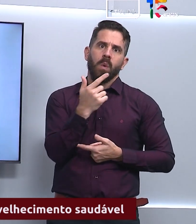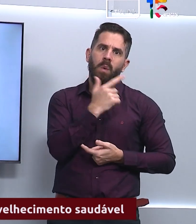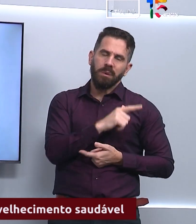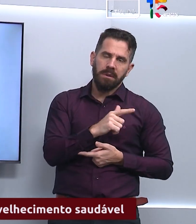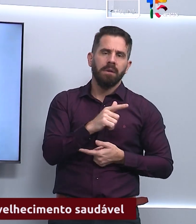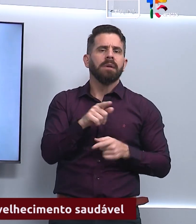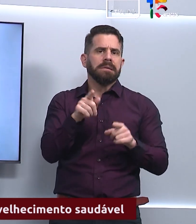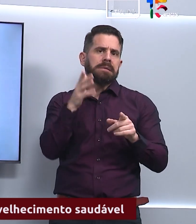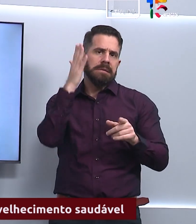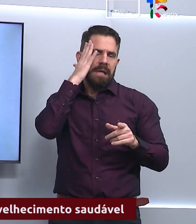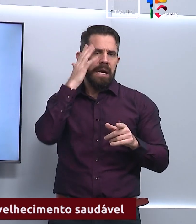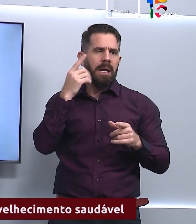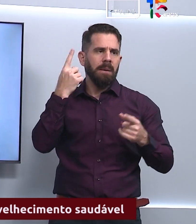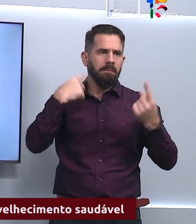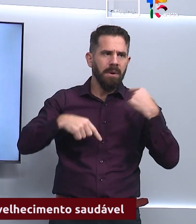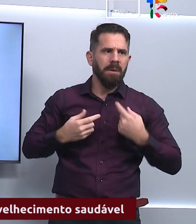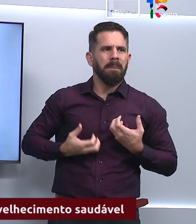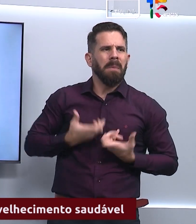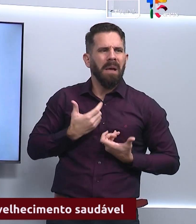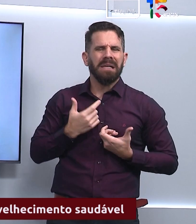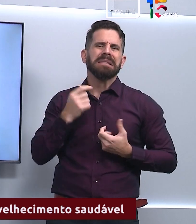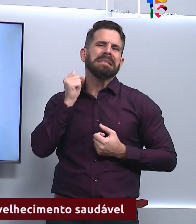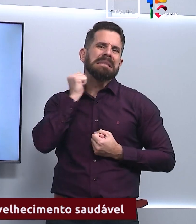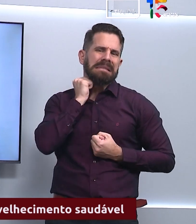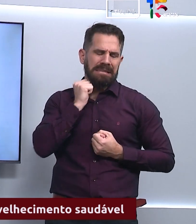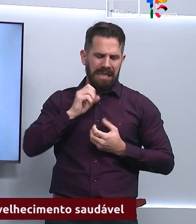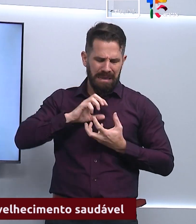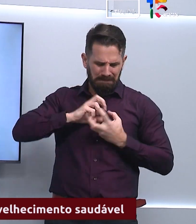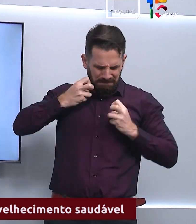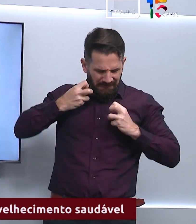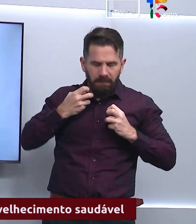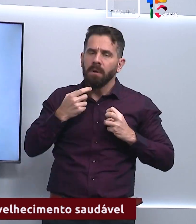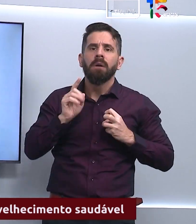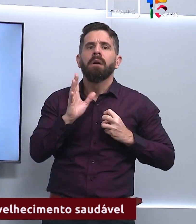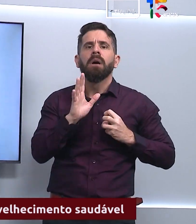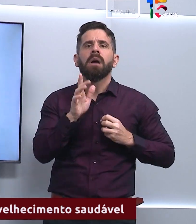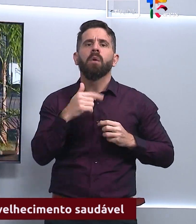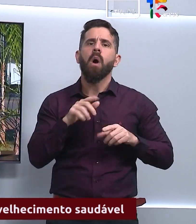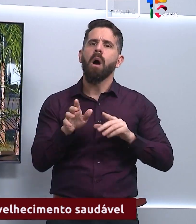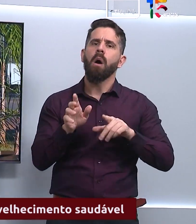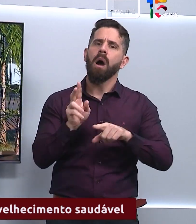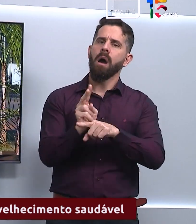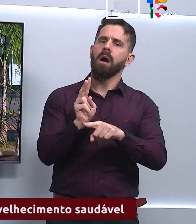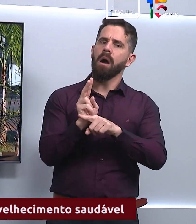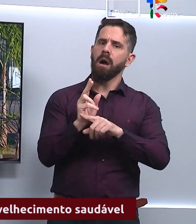esse estresse oxidativo. Então, vai garantir aí um corpo saudável.